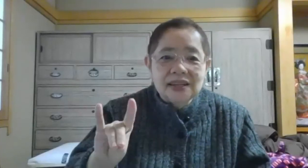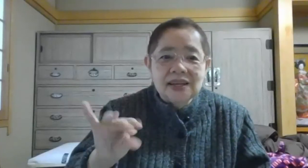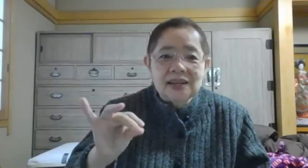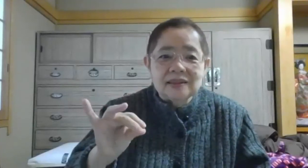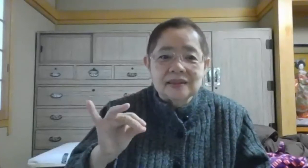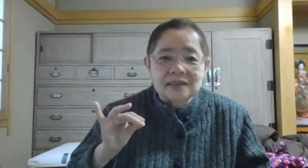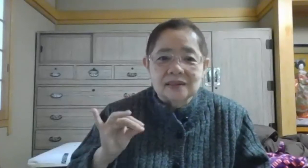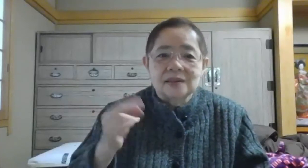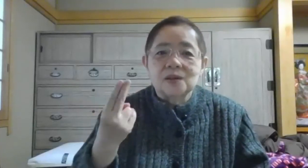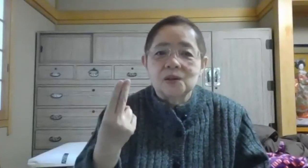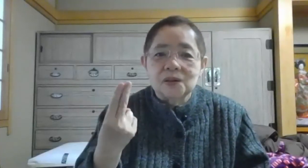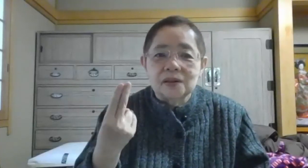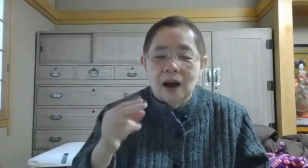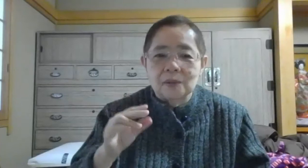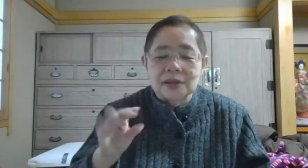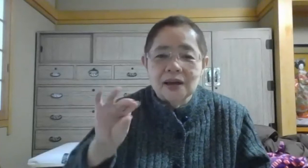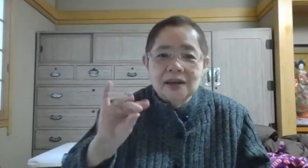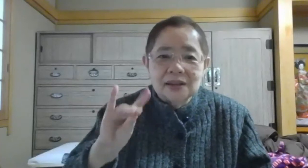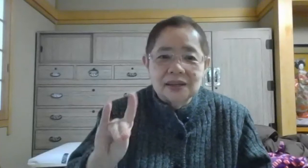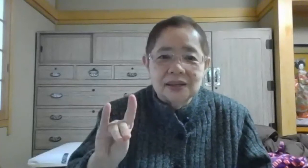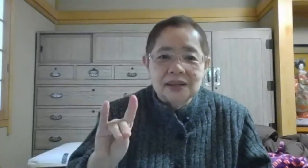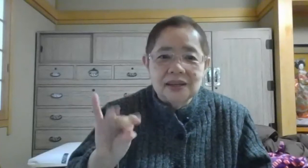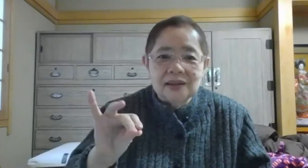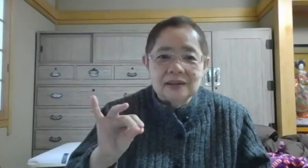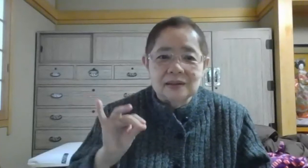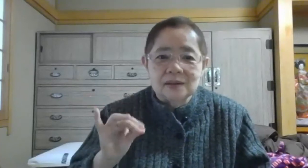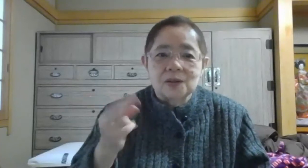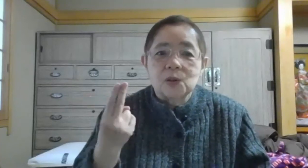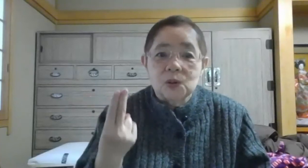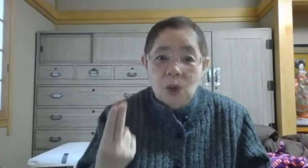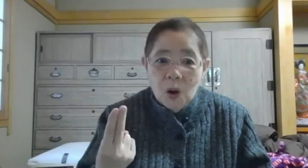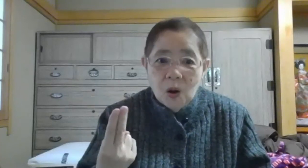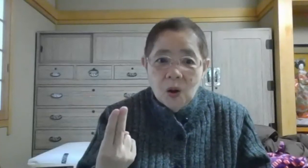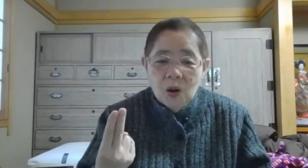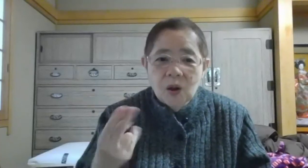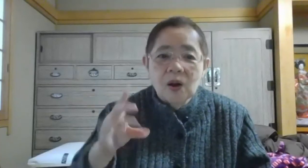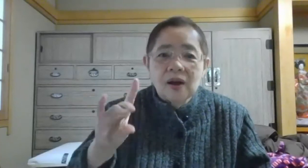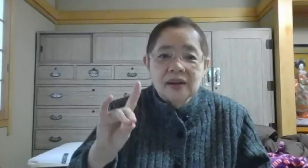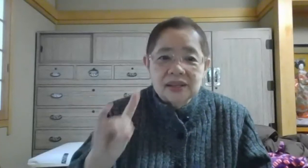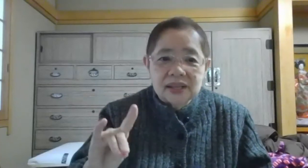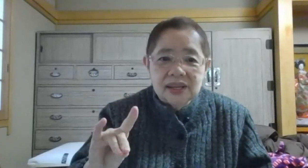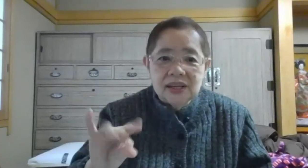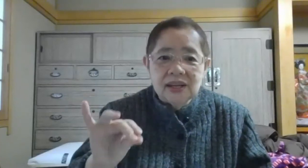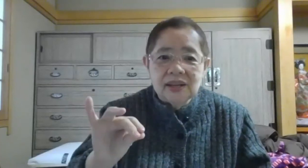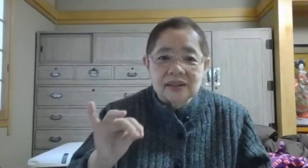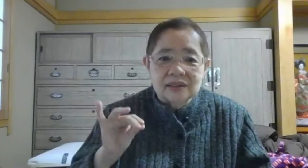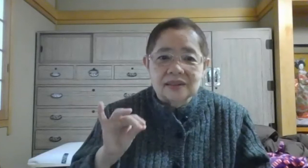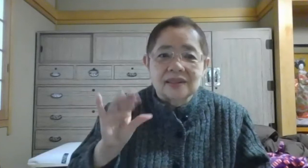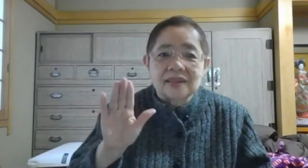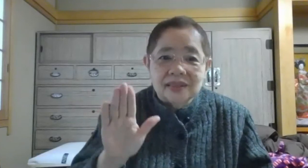ーあ、ごめんなさいきーっときーって